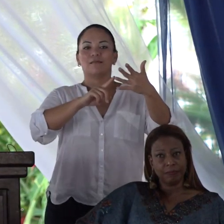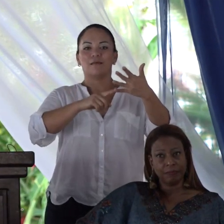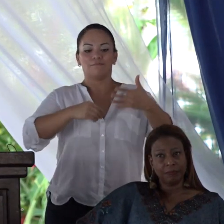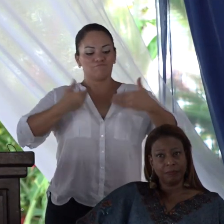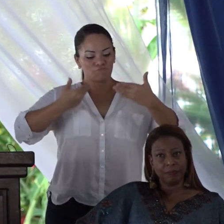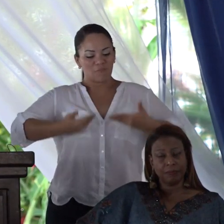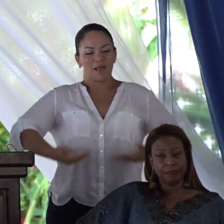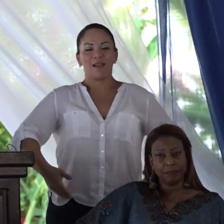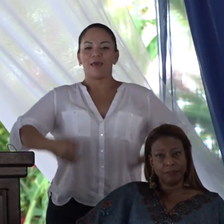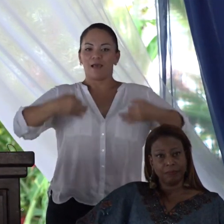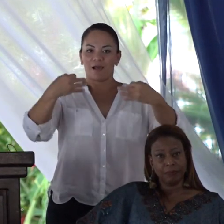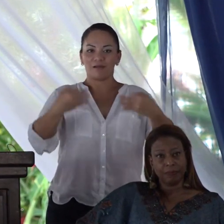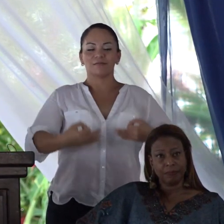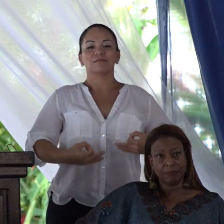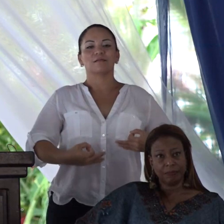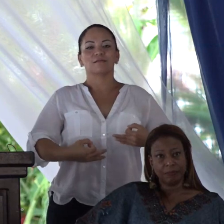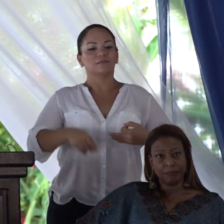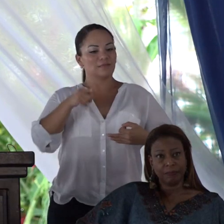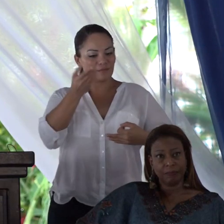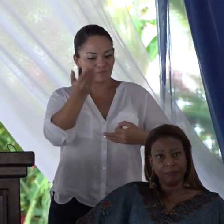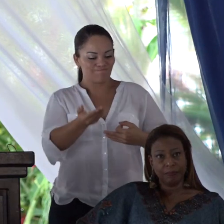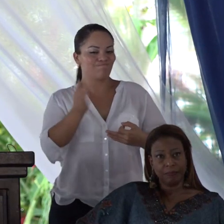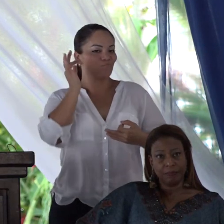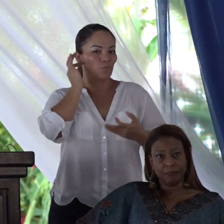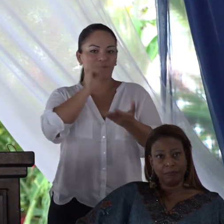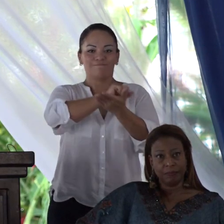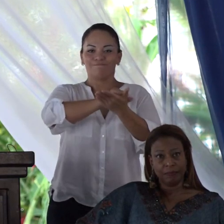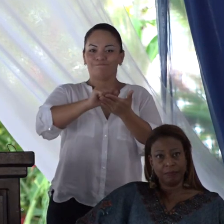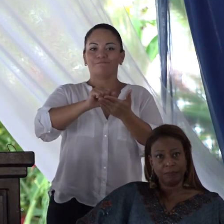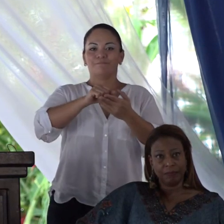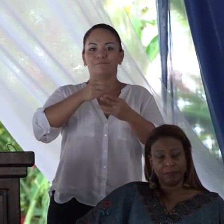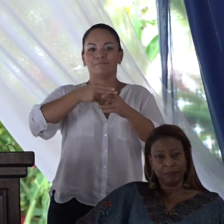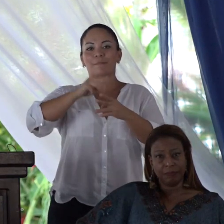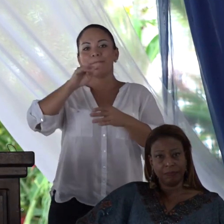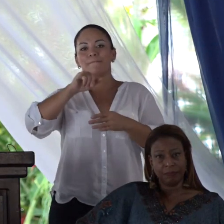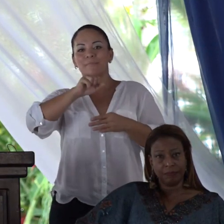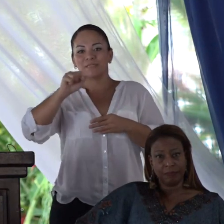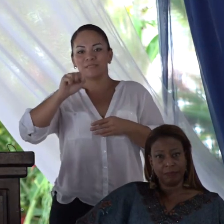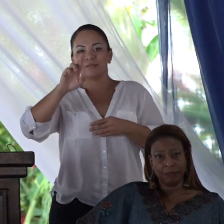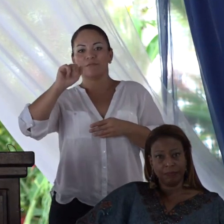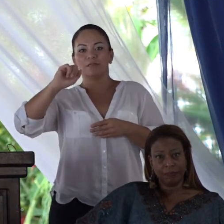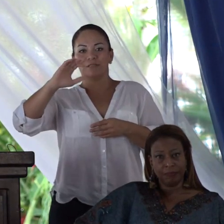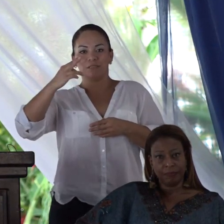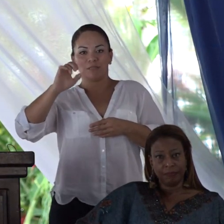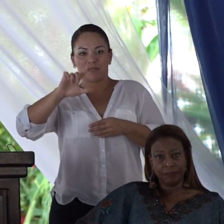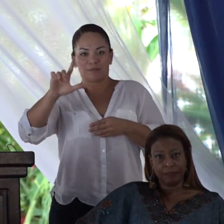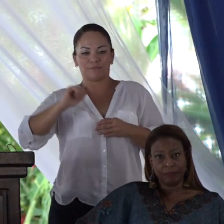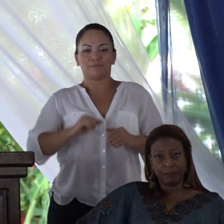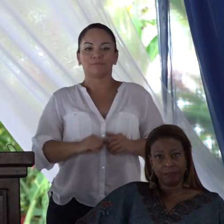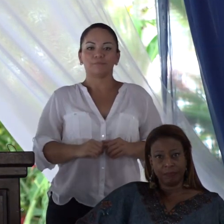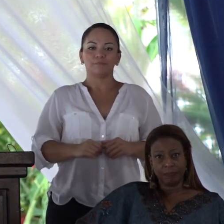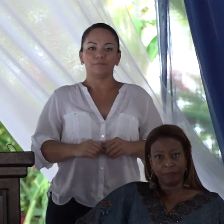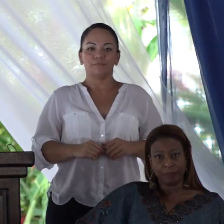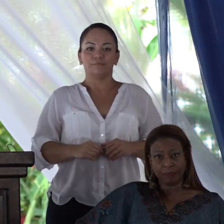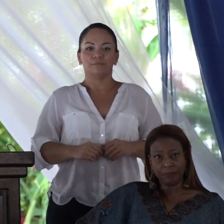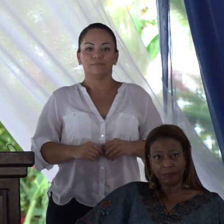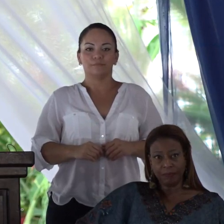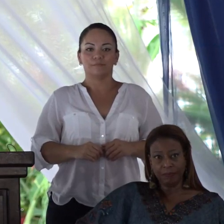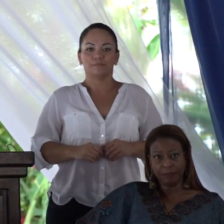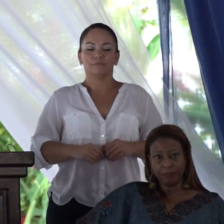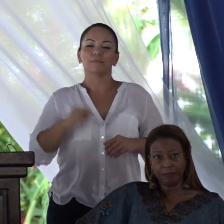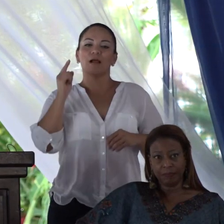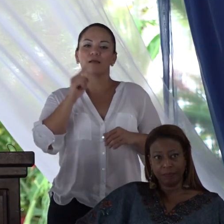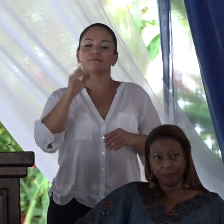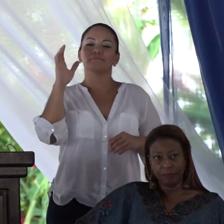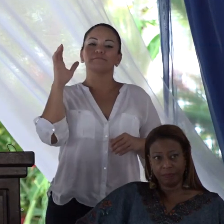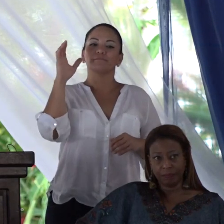elegancia de esa santa dama que se llamaba Miss Rachel. Desde entonces, me di